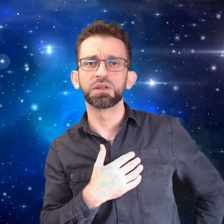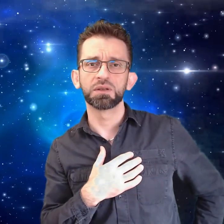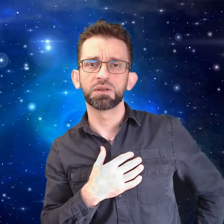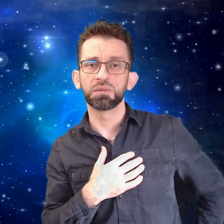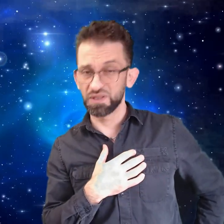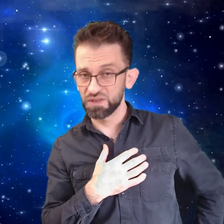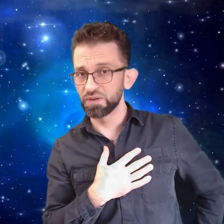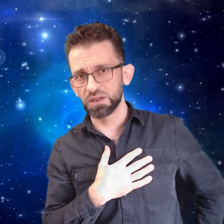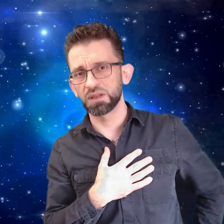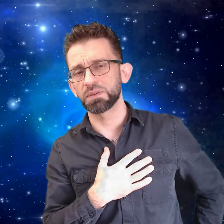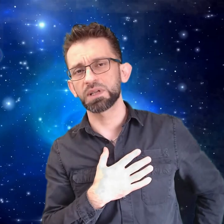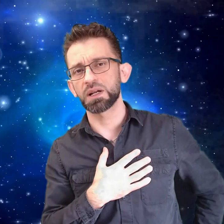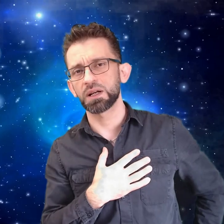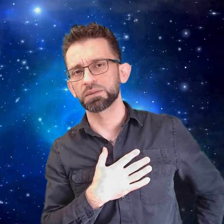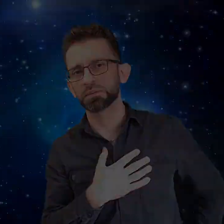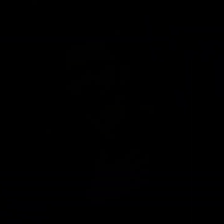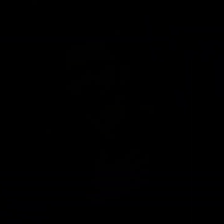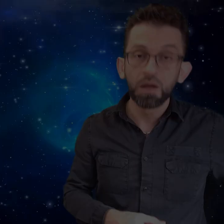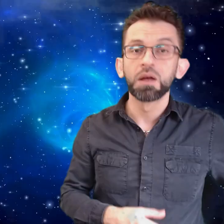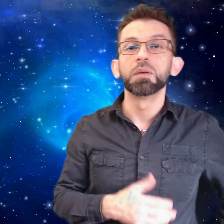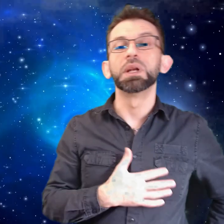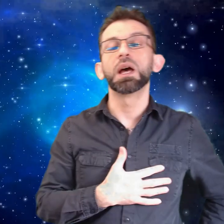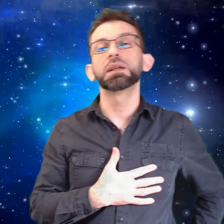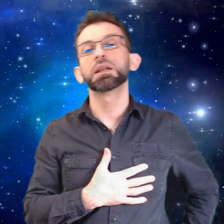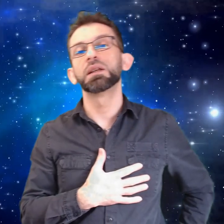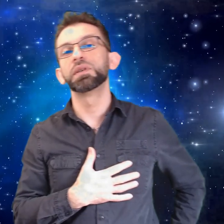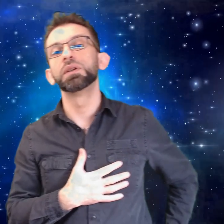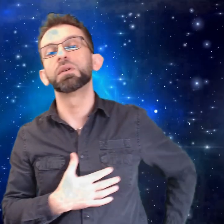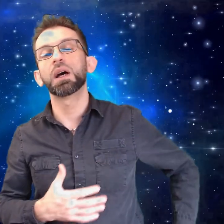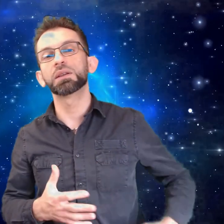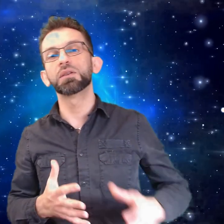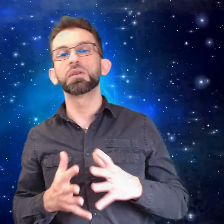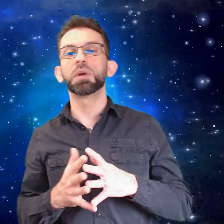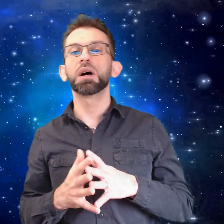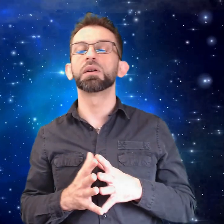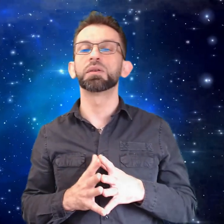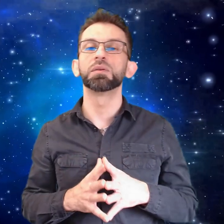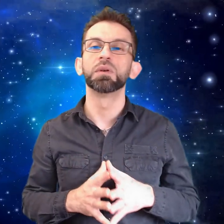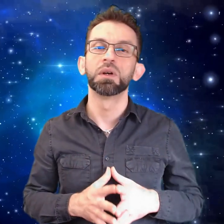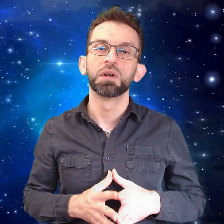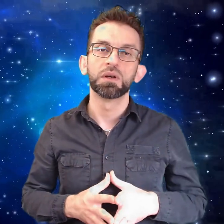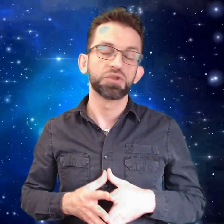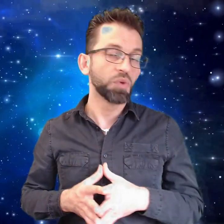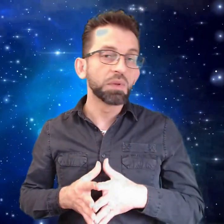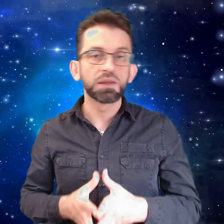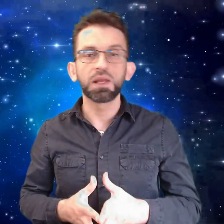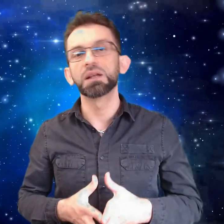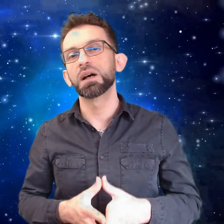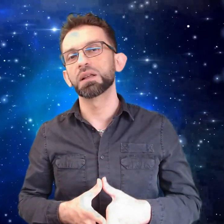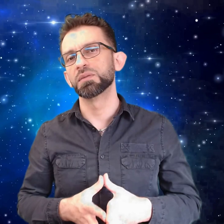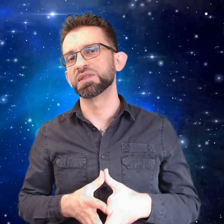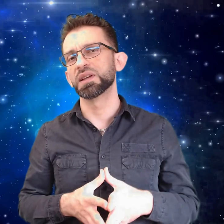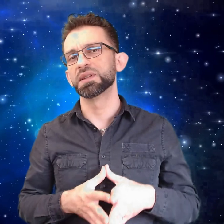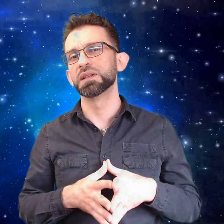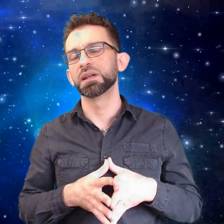بيأسفني كتير بصراحة في نهاية هذا الفيديو حط لكم بآخرته شوي من التعليقات المستفزة